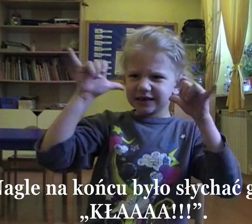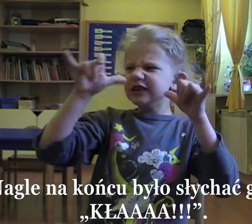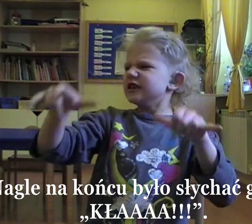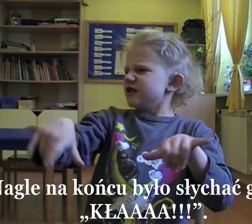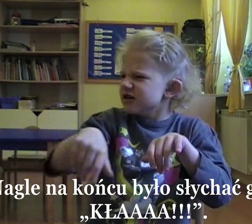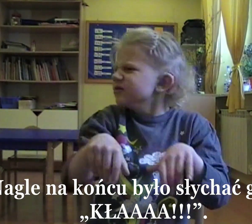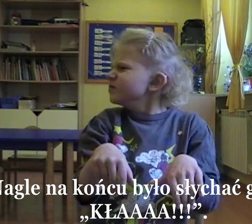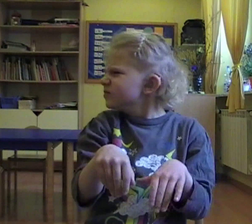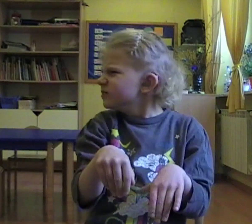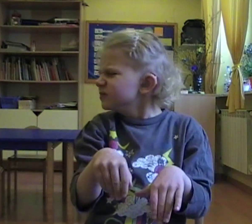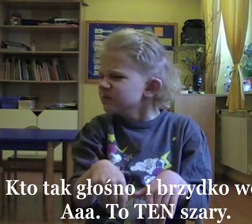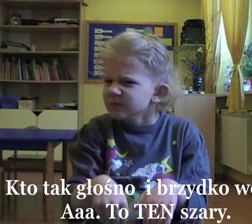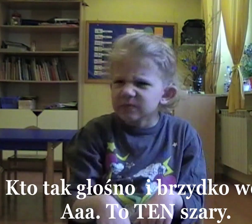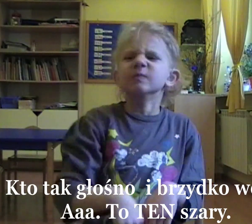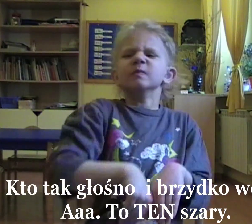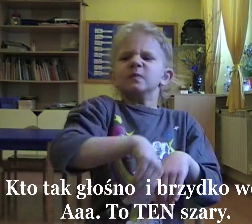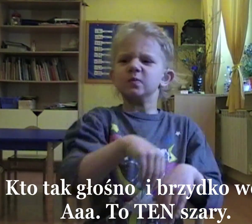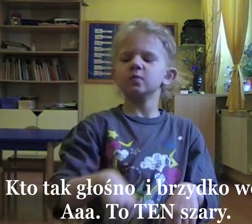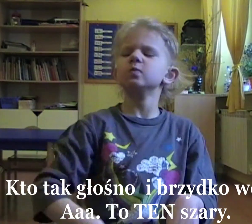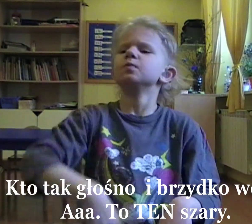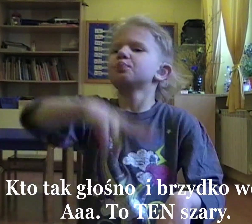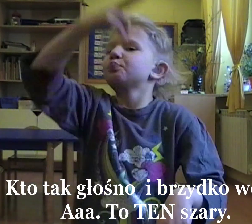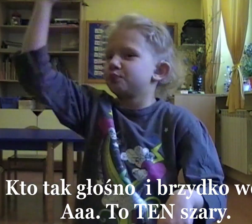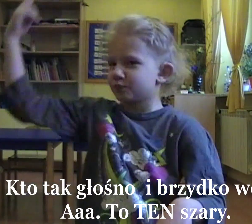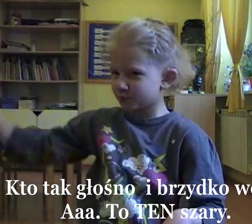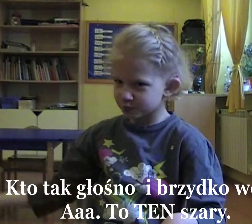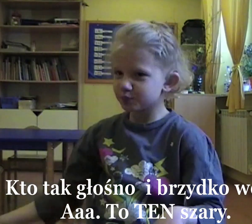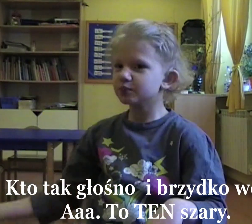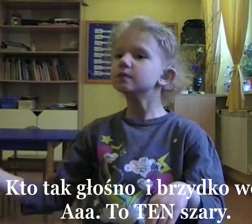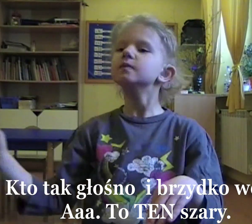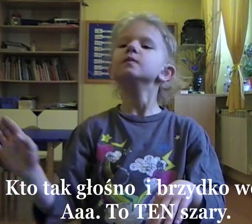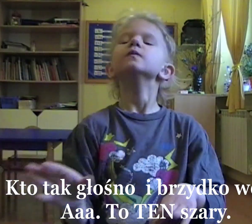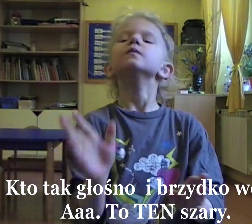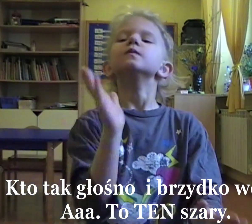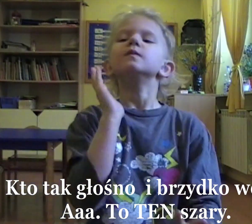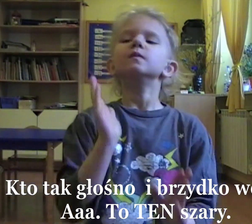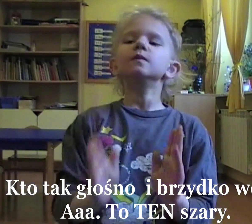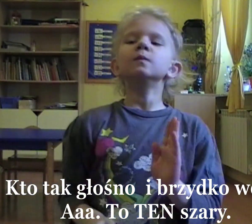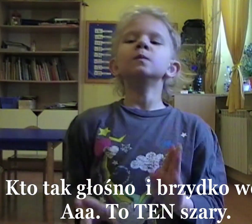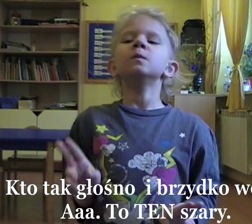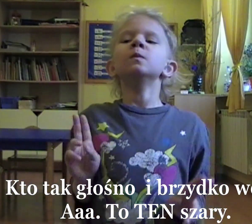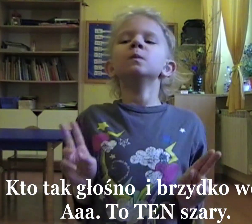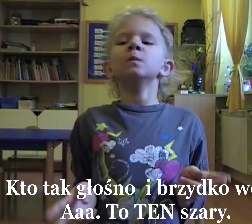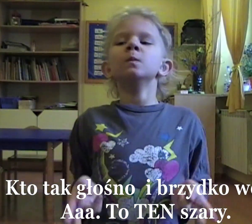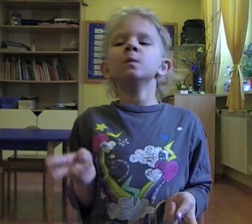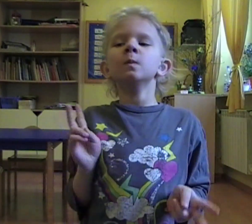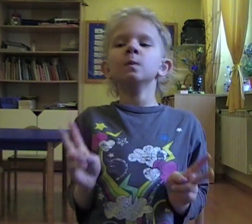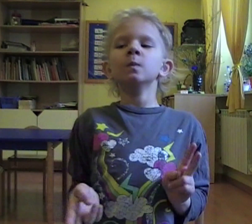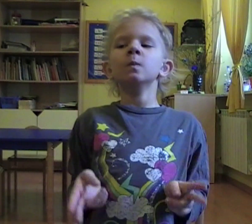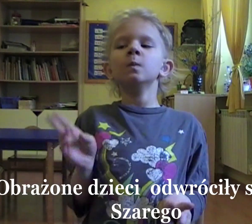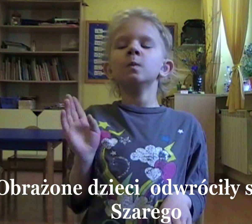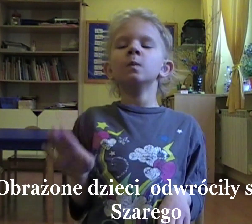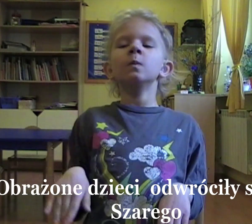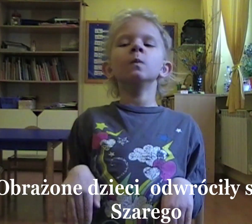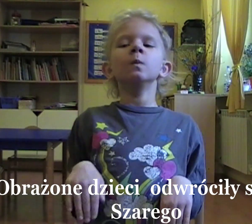na końcu było słychać głośne kwa. A, to taś głośno i brzydko woła. A, to ten